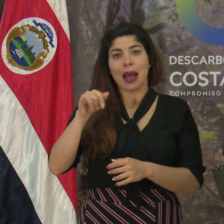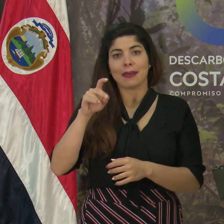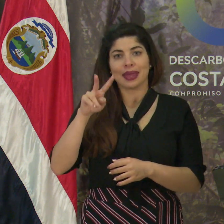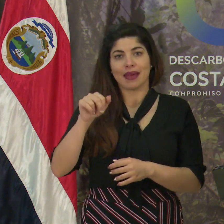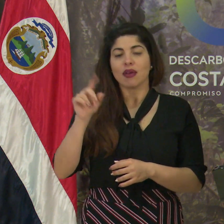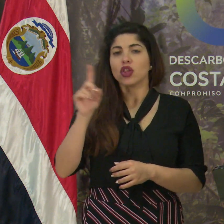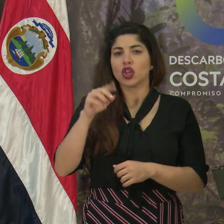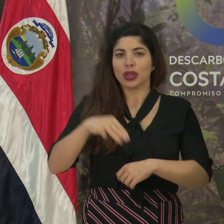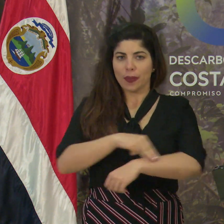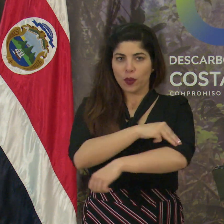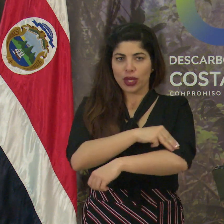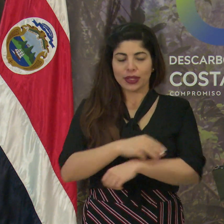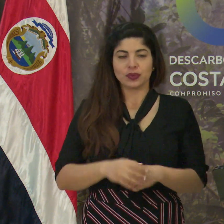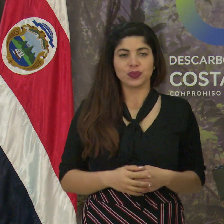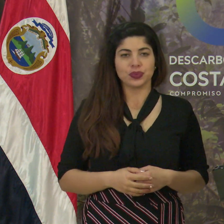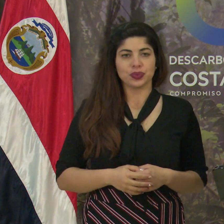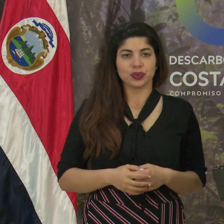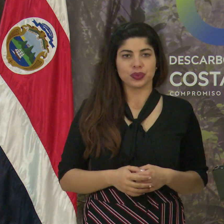Moin.